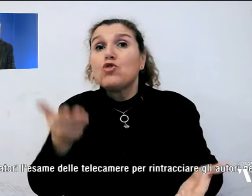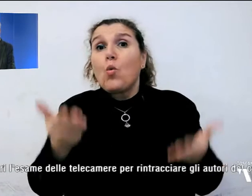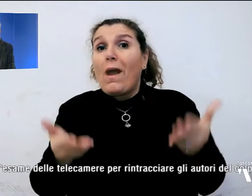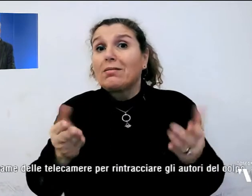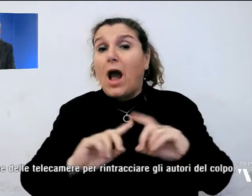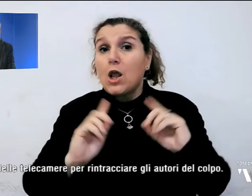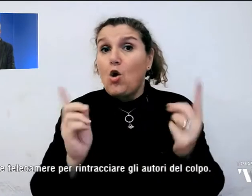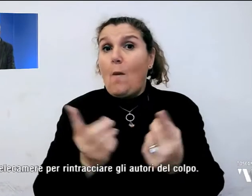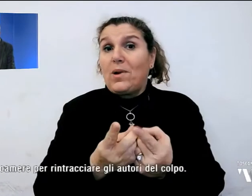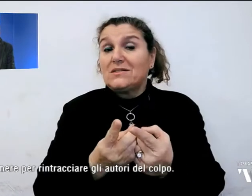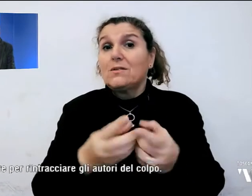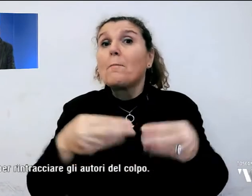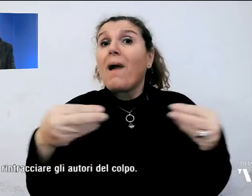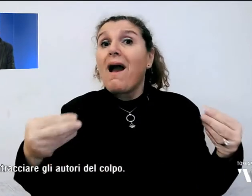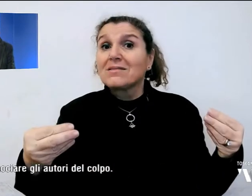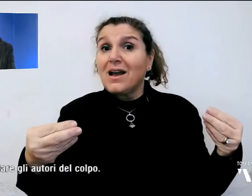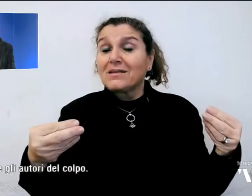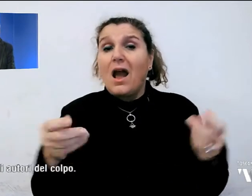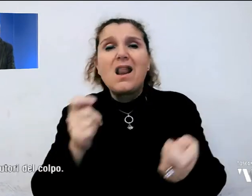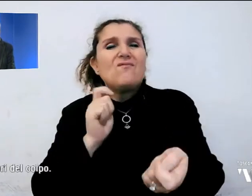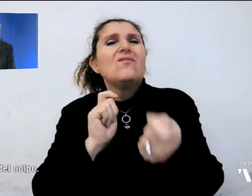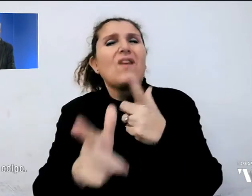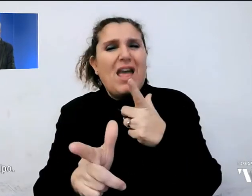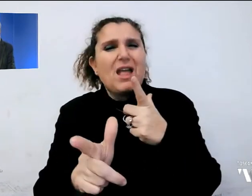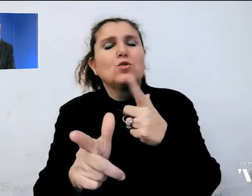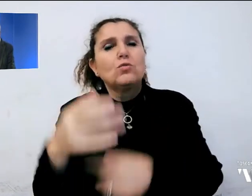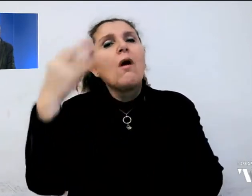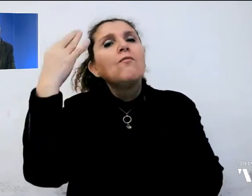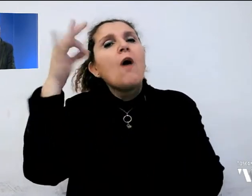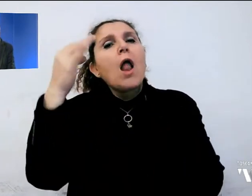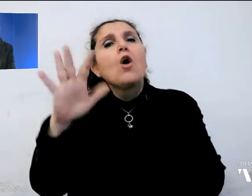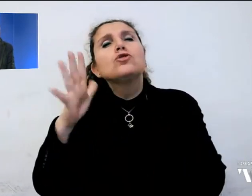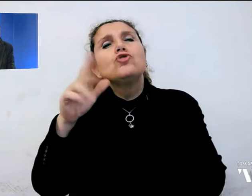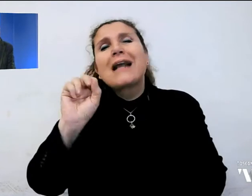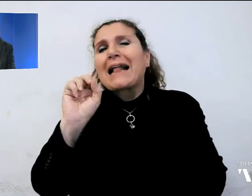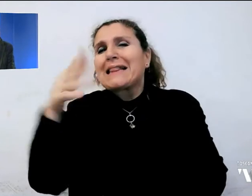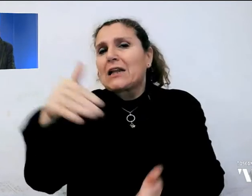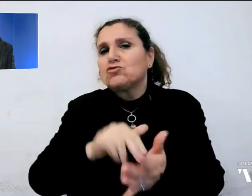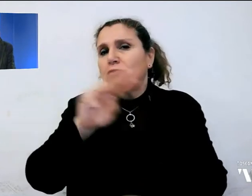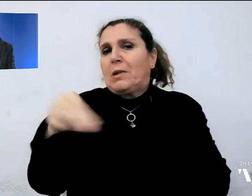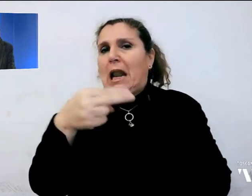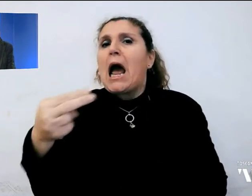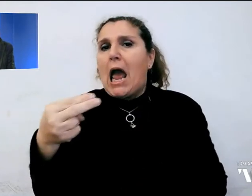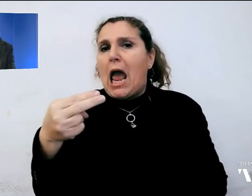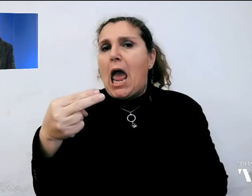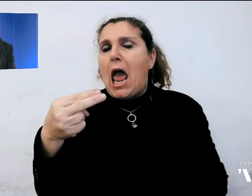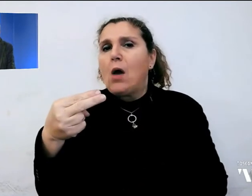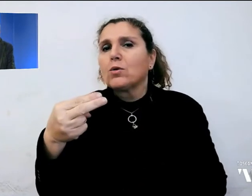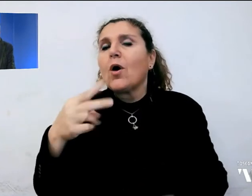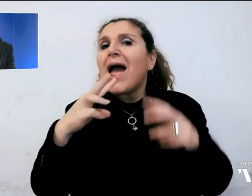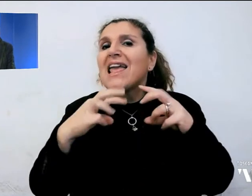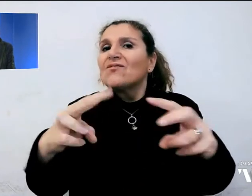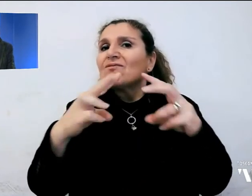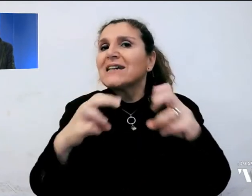materiale che una volta sul mercato ha un valore di circa 13 mila euro. Al vaglio degli investigatori,